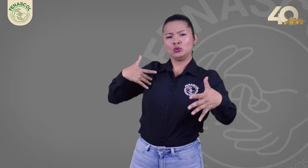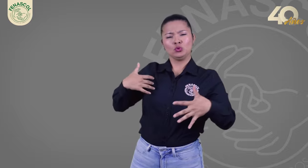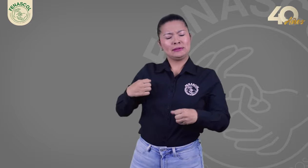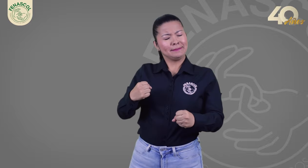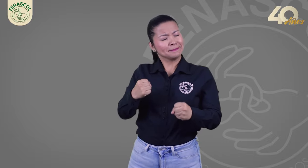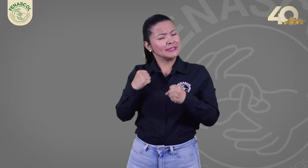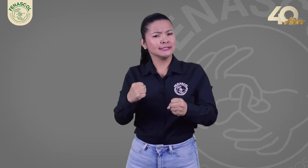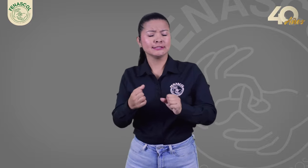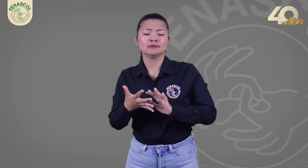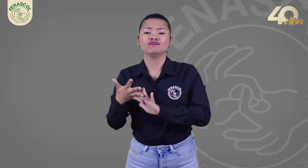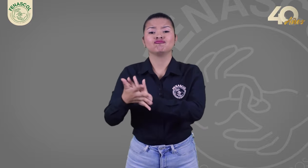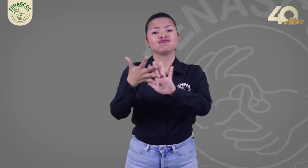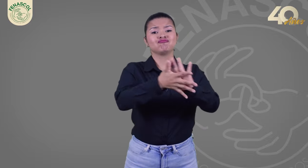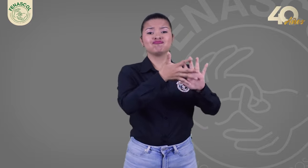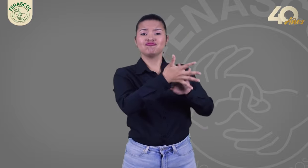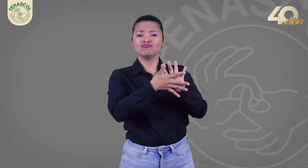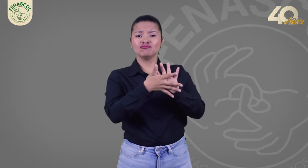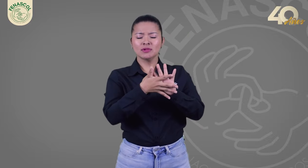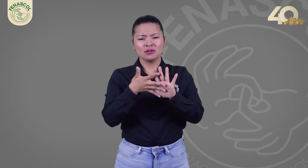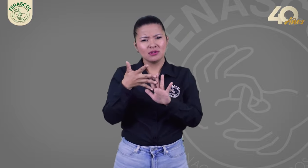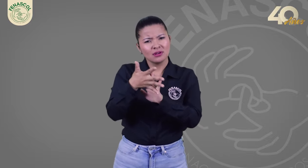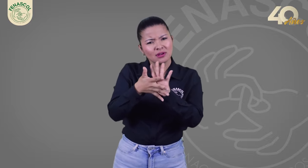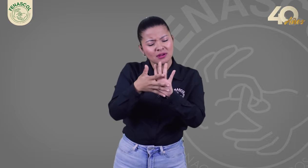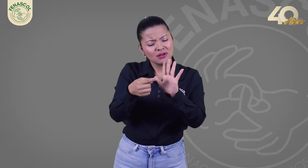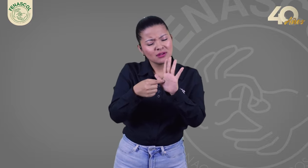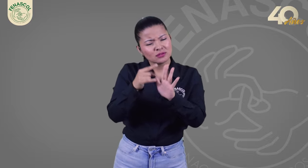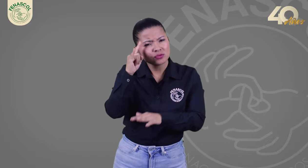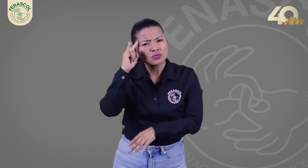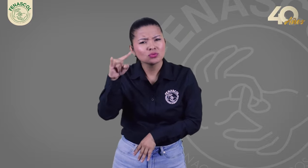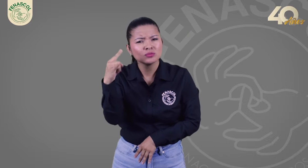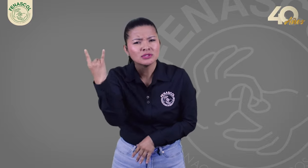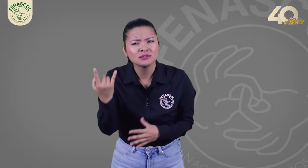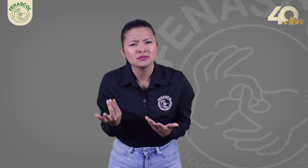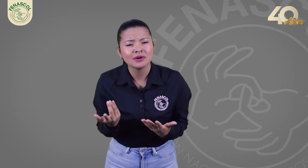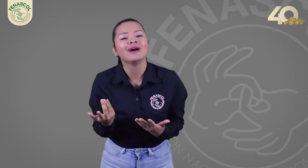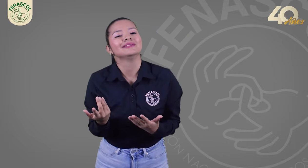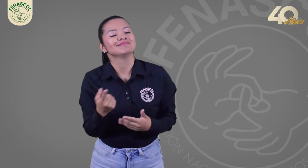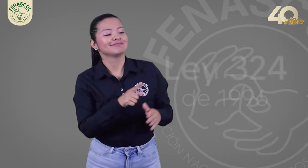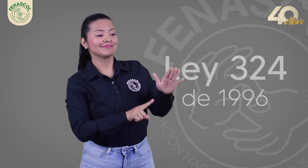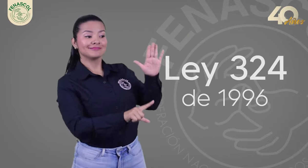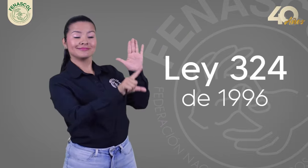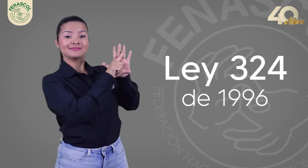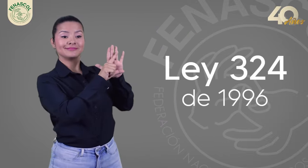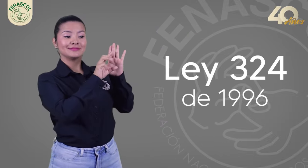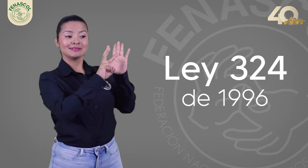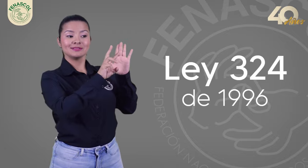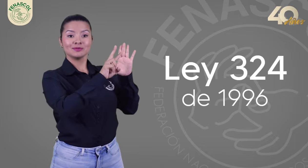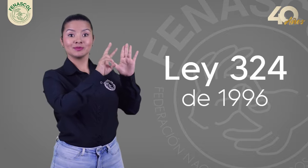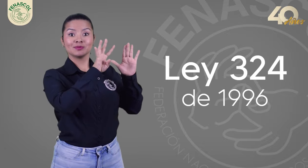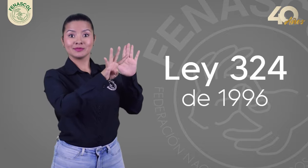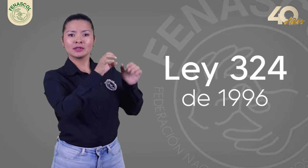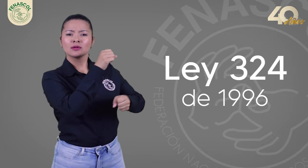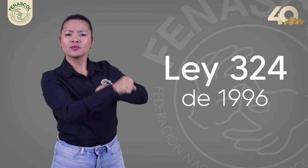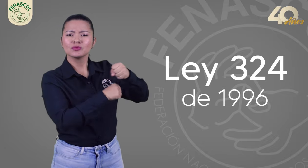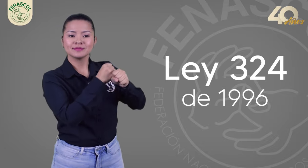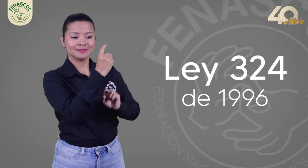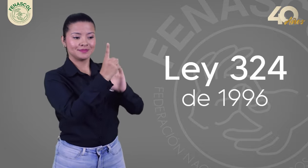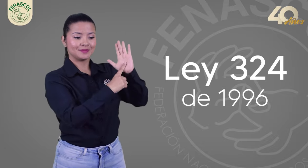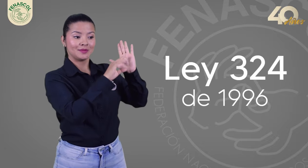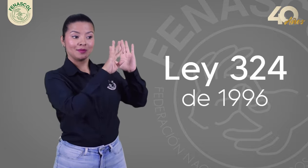debemos el uso de la lengua de señas es la ley 324 de 1996 La cual